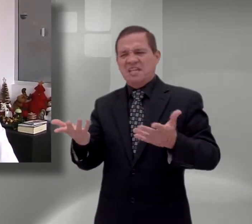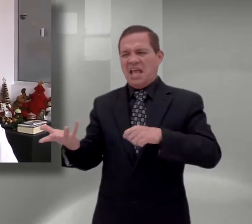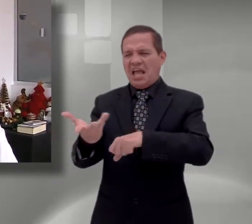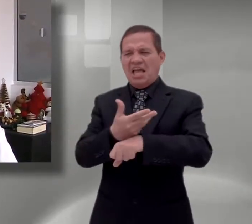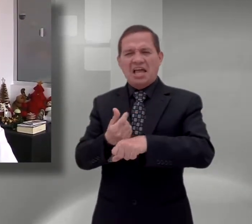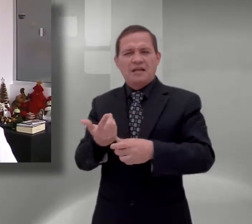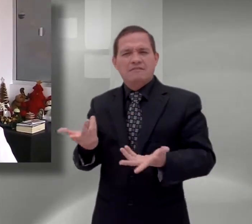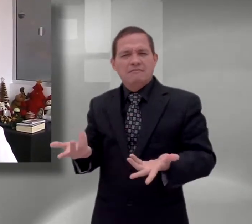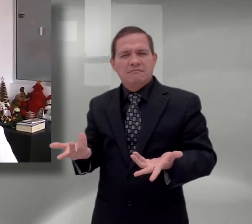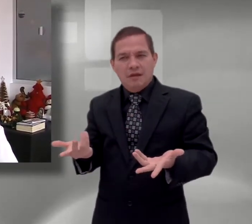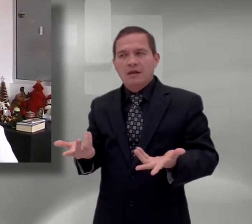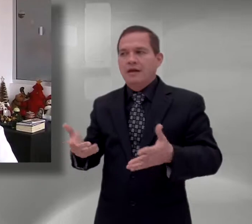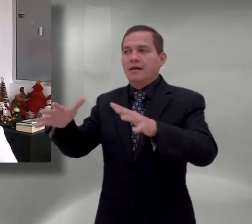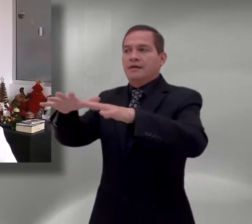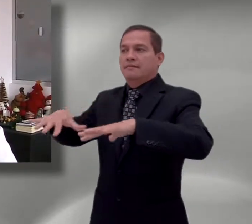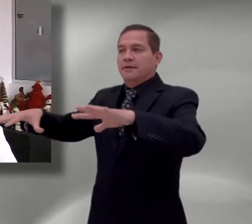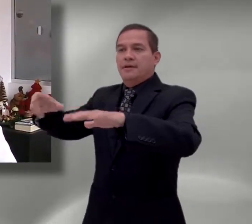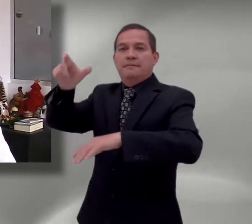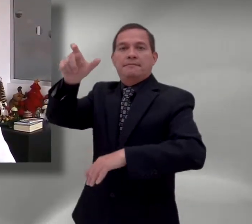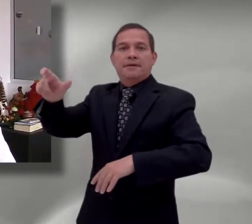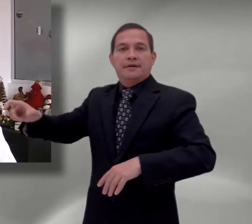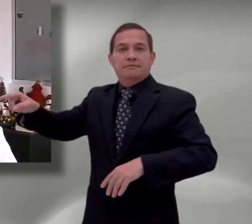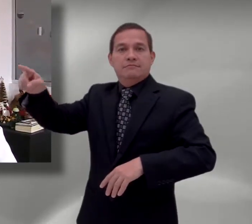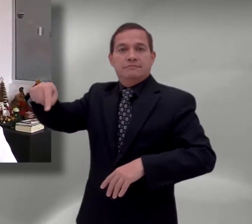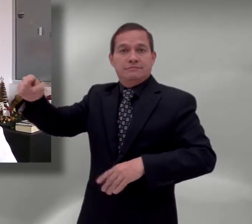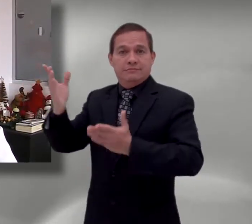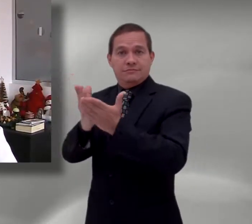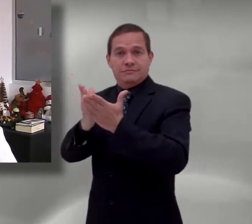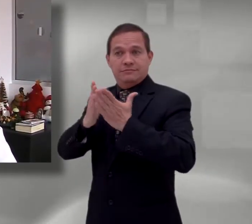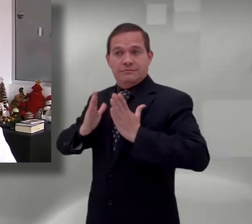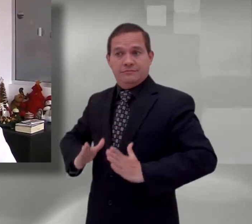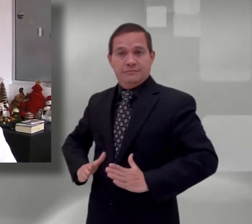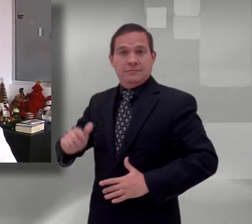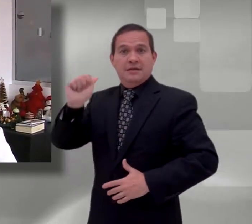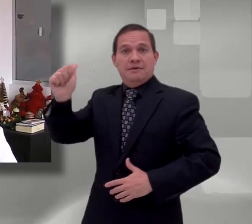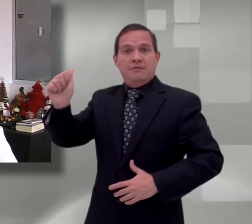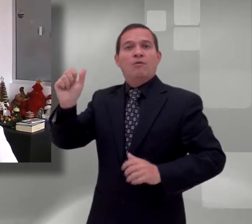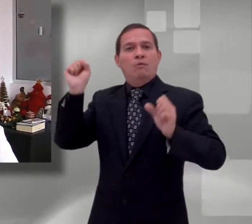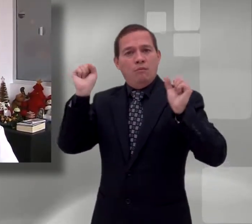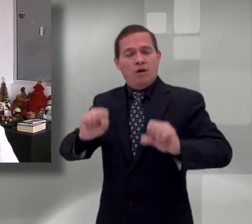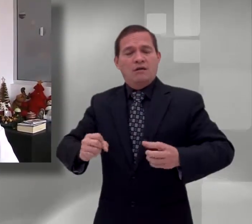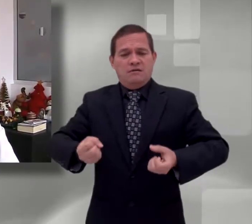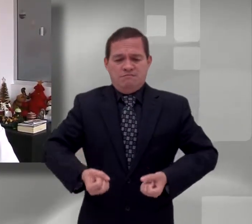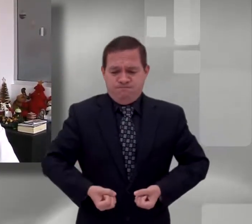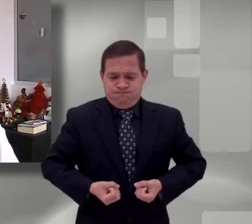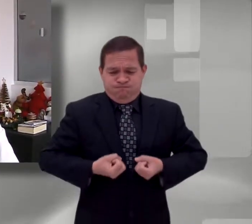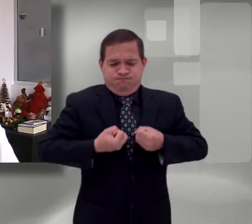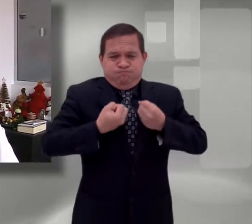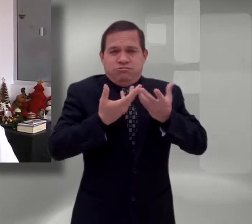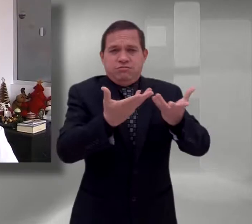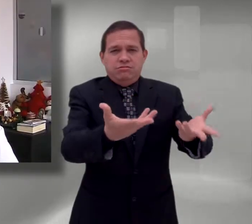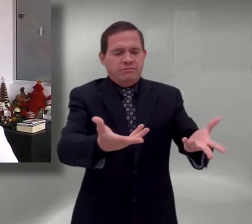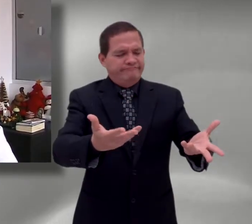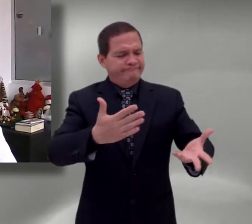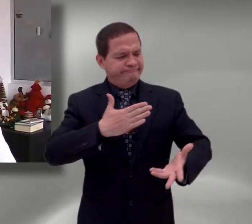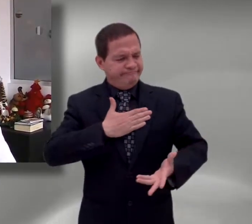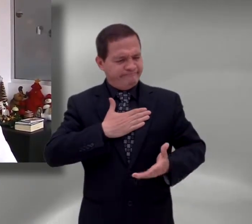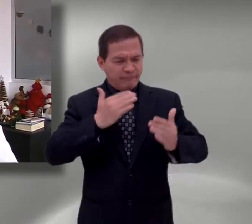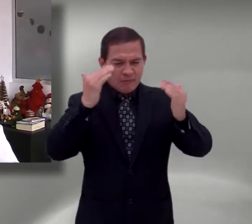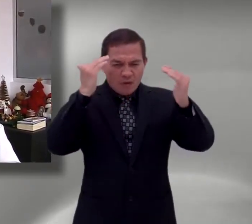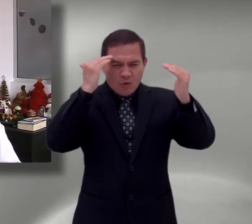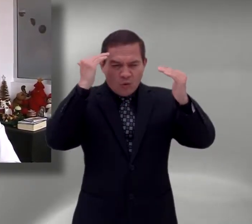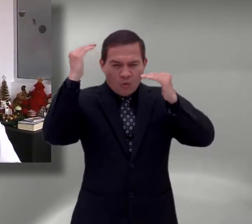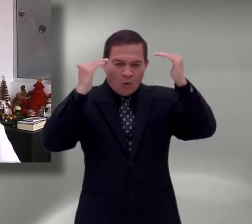permiten a nuestros estudiantes realmente expresarse en el fortalecimiento mismo de sus propias